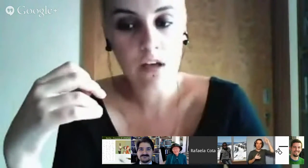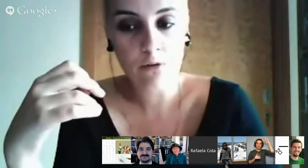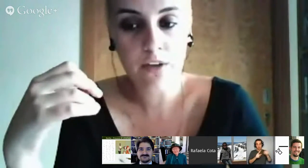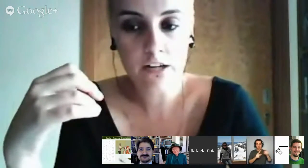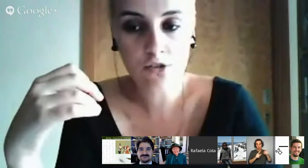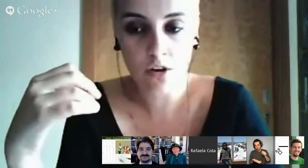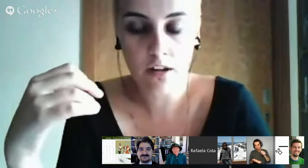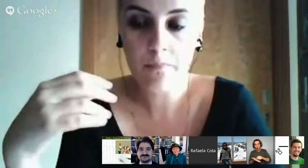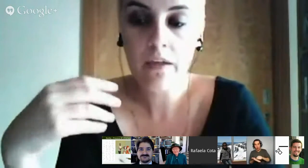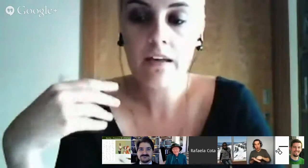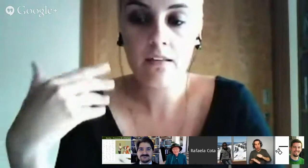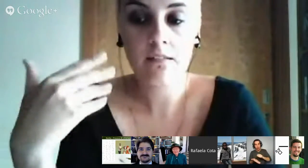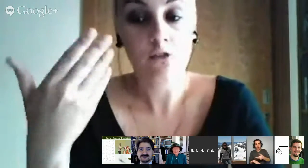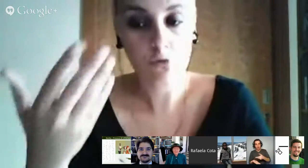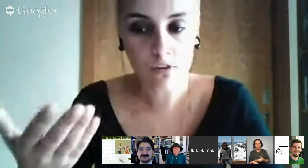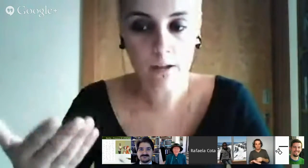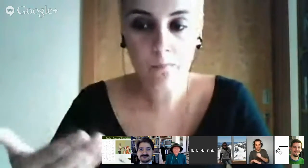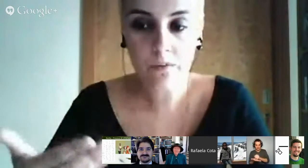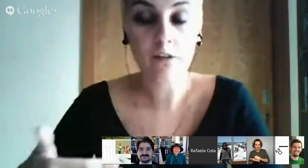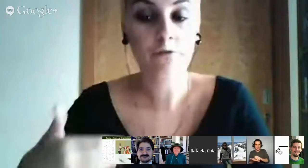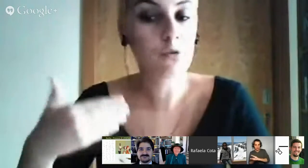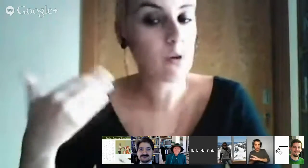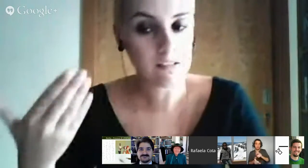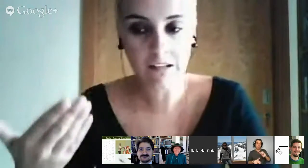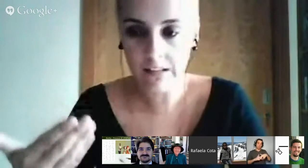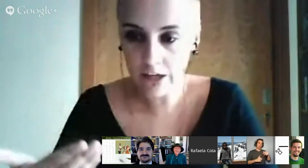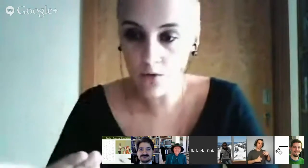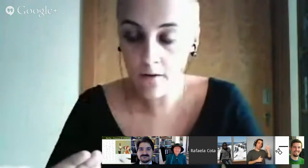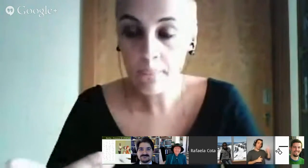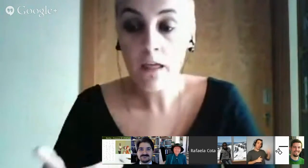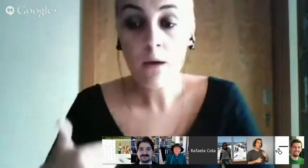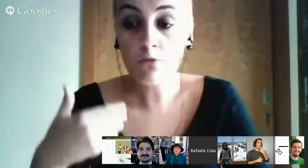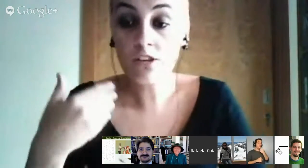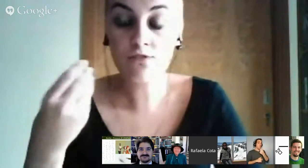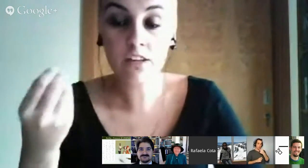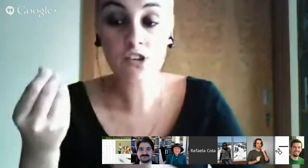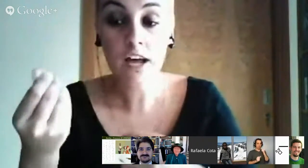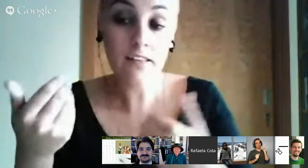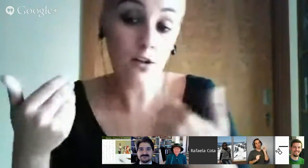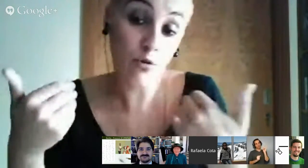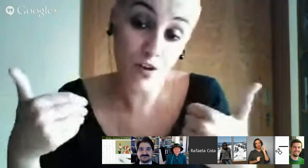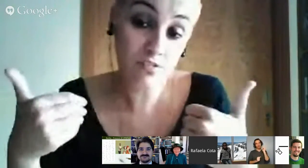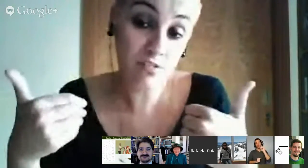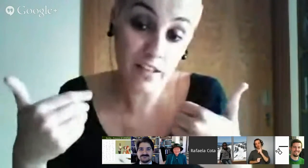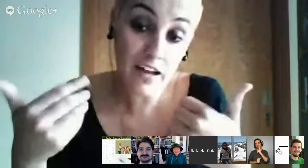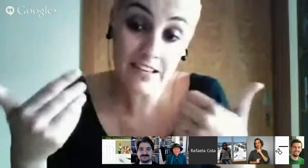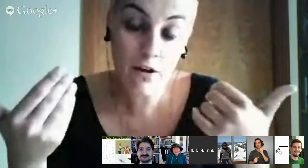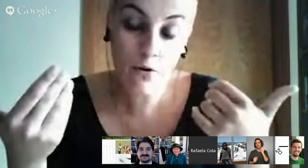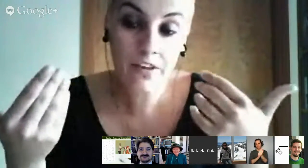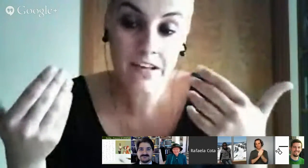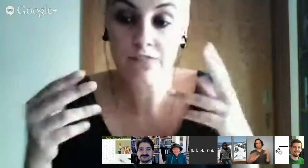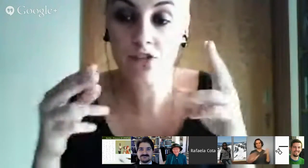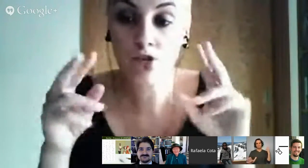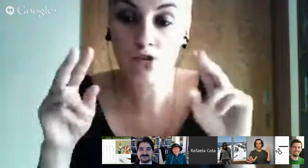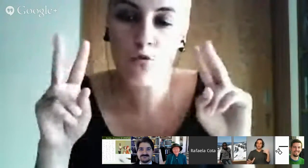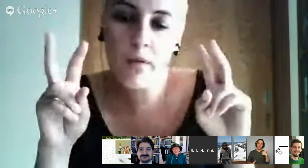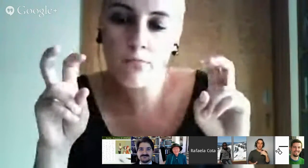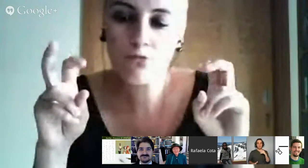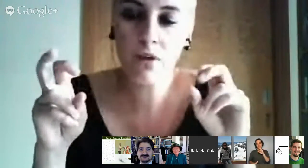que está a contar a história ser surda e ser fluente na língua muitas vezes tal como nós a falar também acontece às vezes nós comemos um